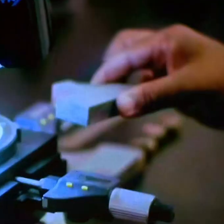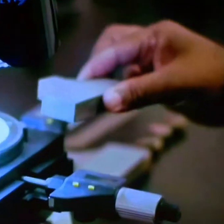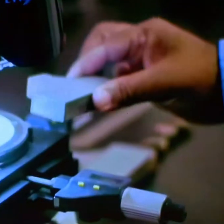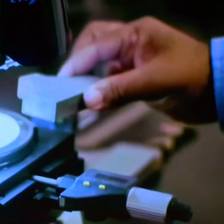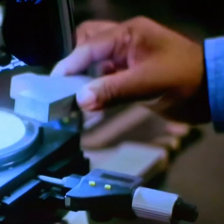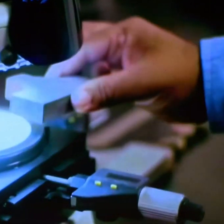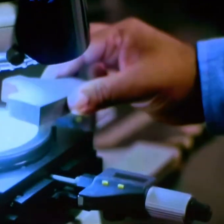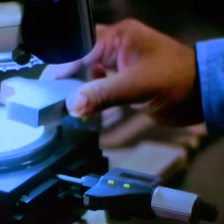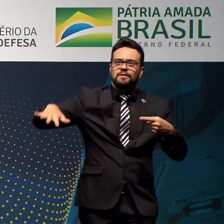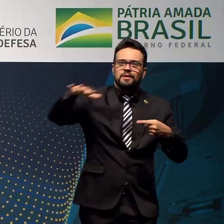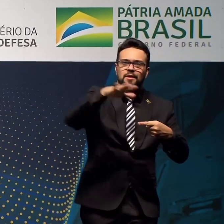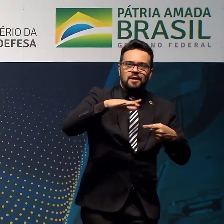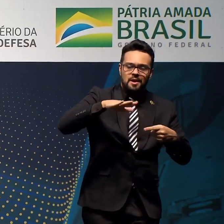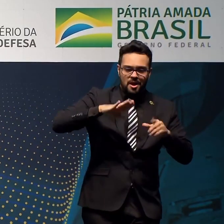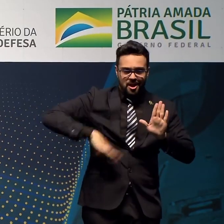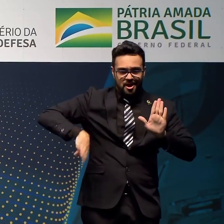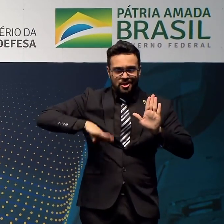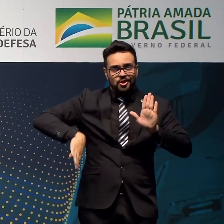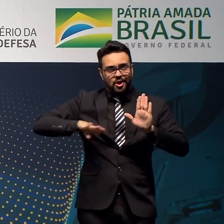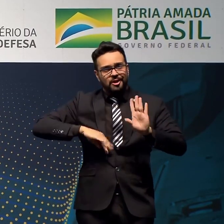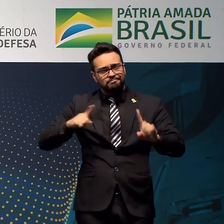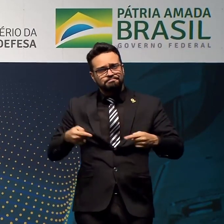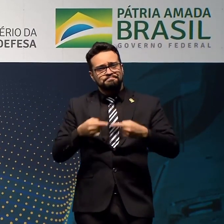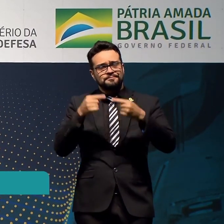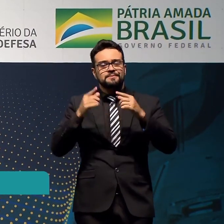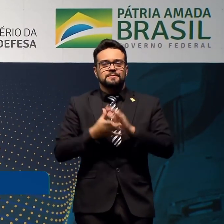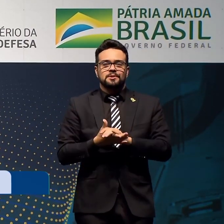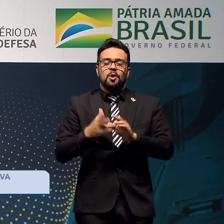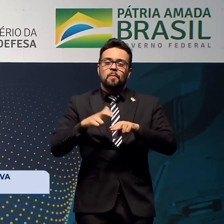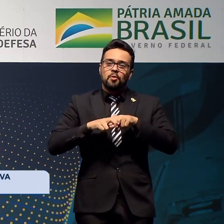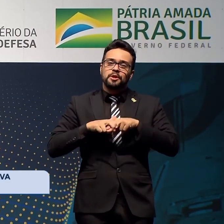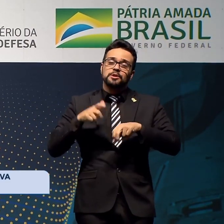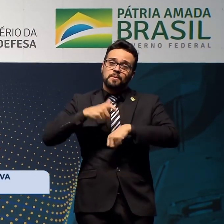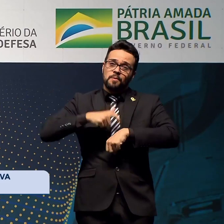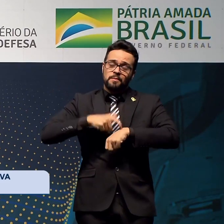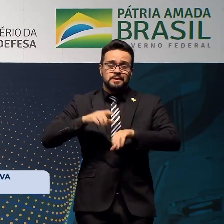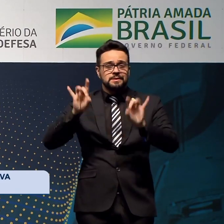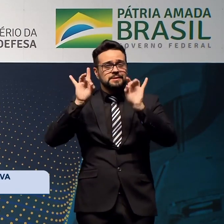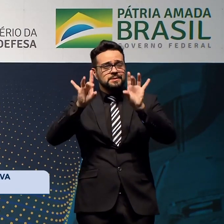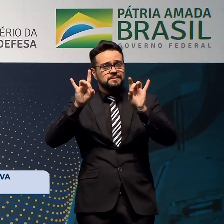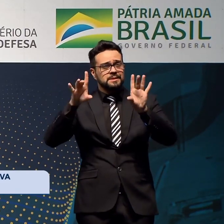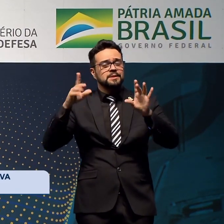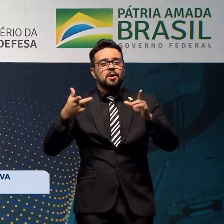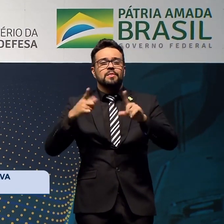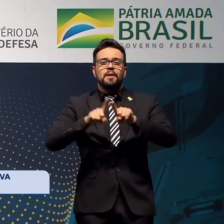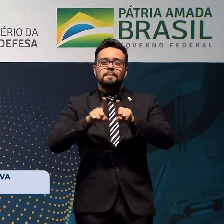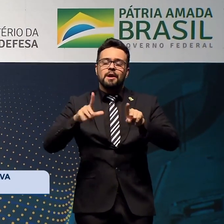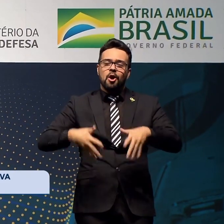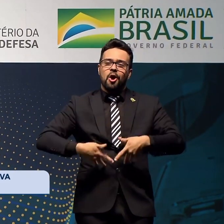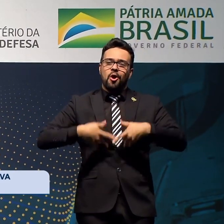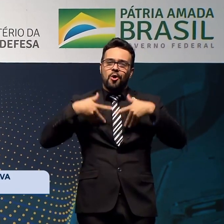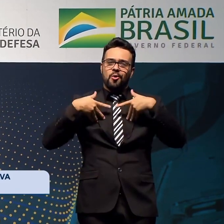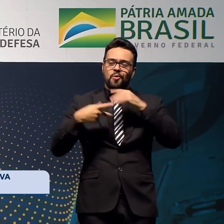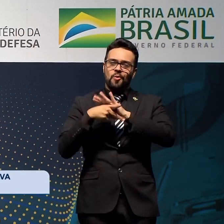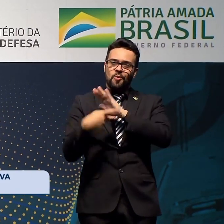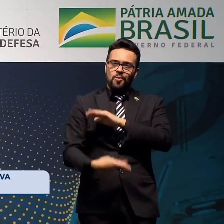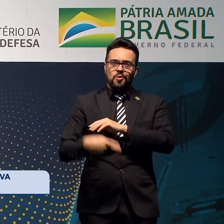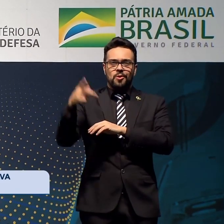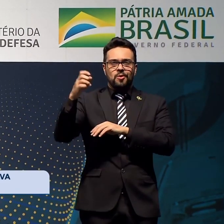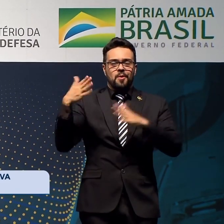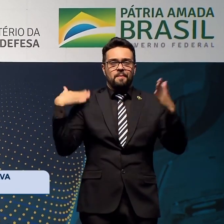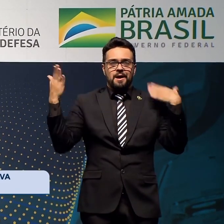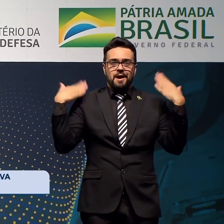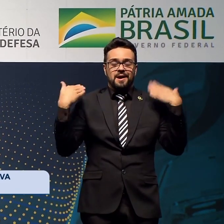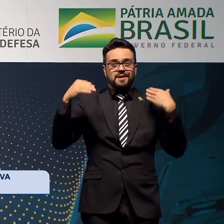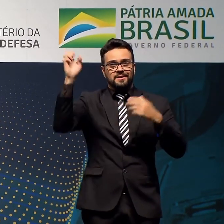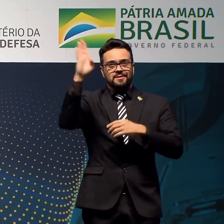capacitação de pessoal. É um momento realmente muito especial e de grande orgulho para a Marinha do Brasil, para